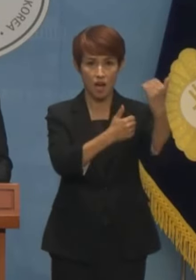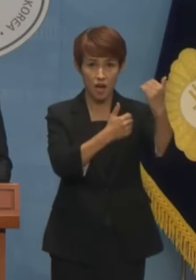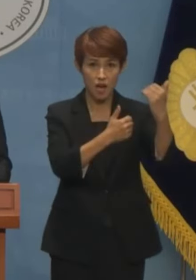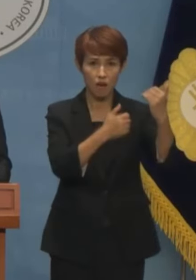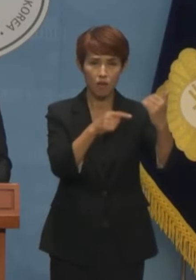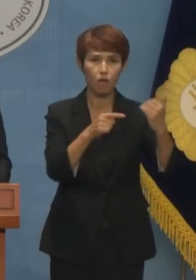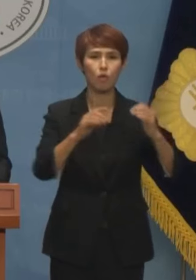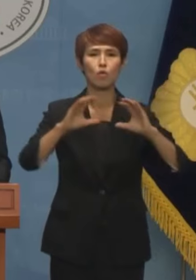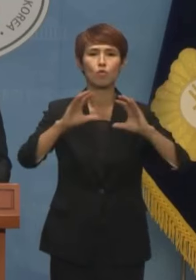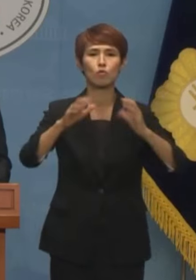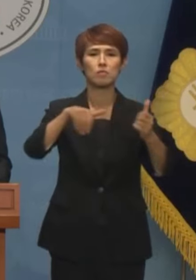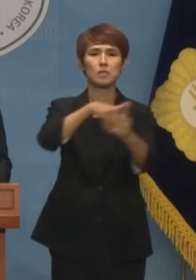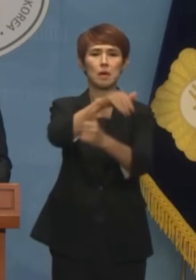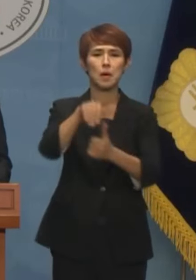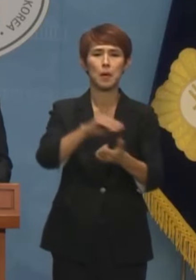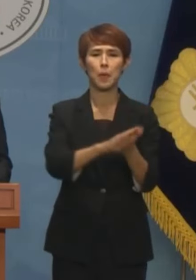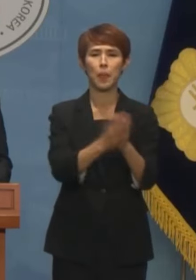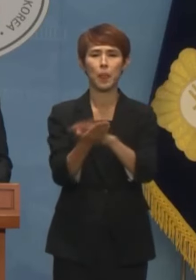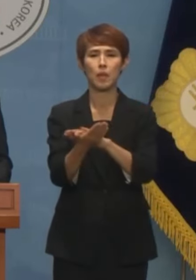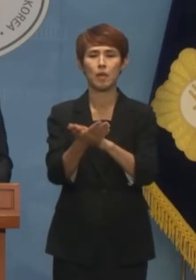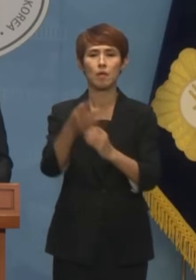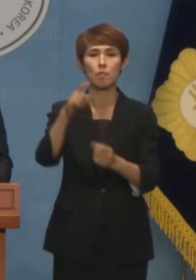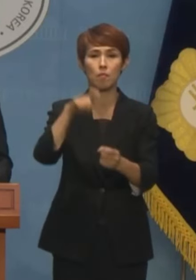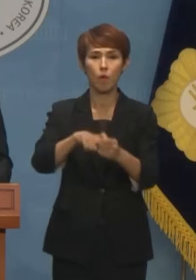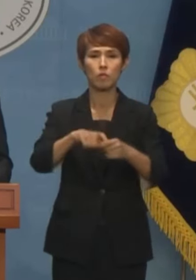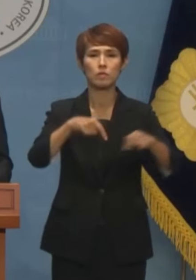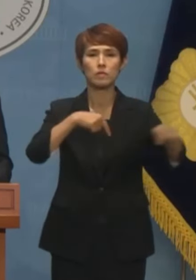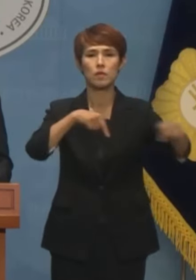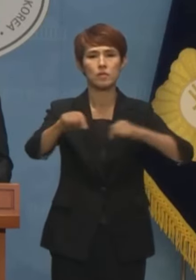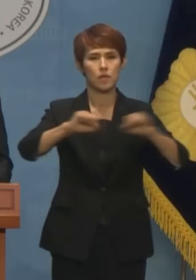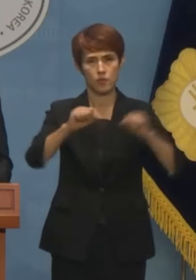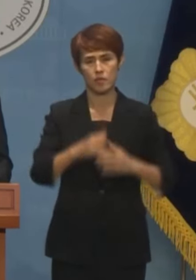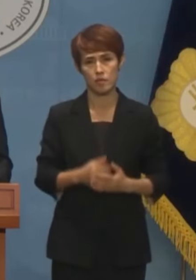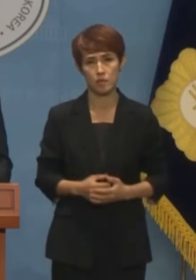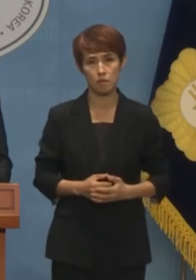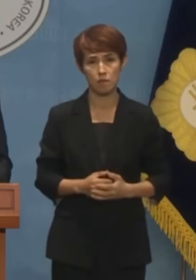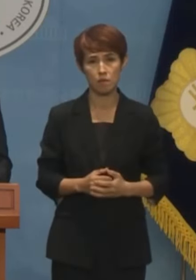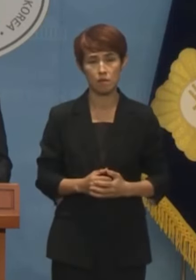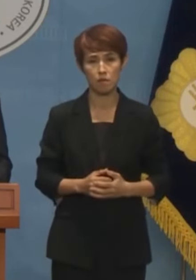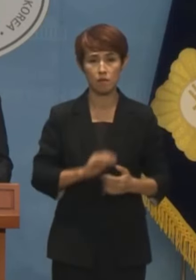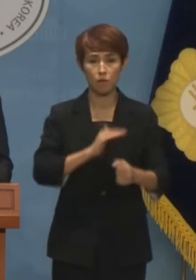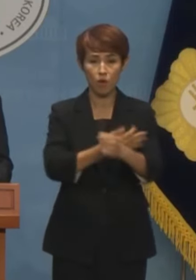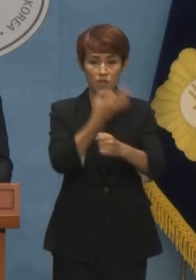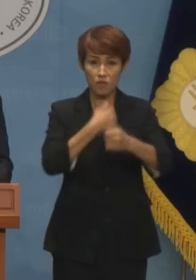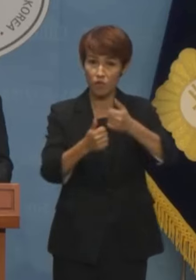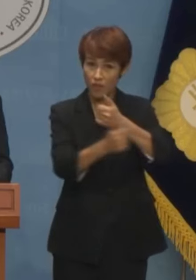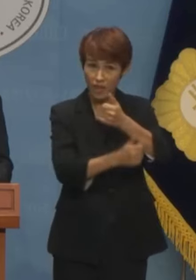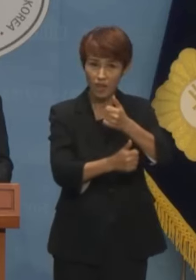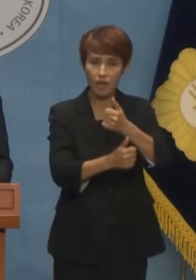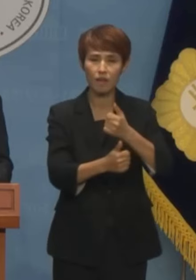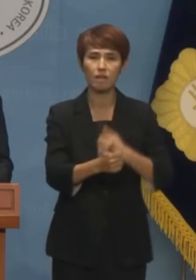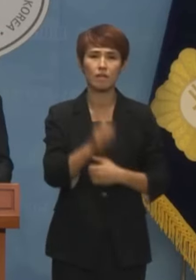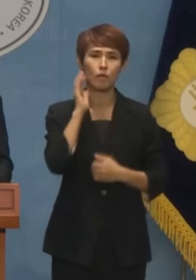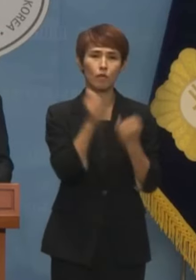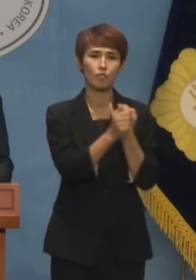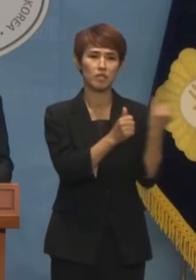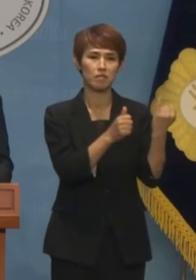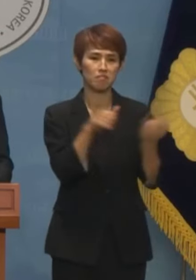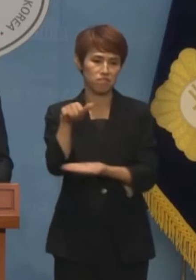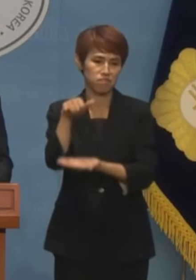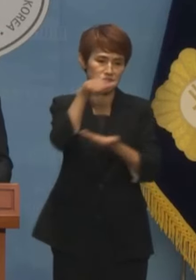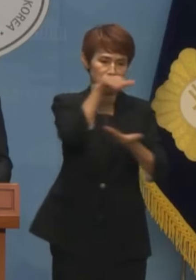전환용 정치 행위입니다. 권위기가 김건희 여사 명품백 수수